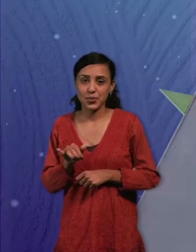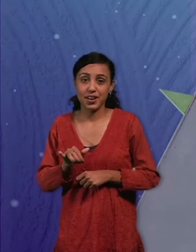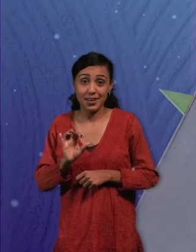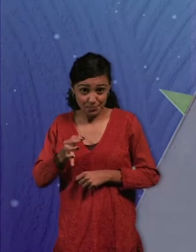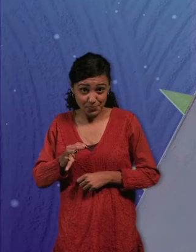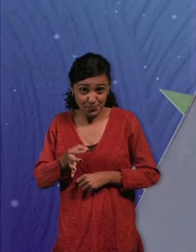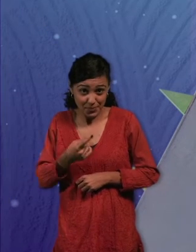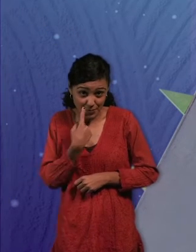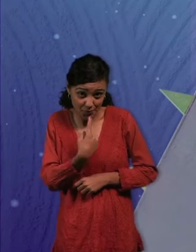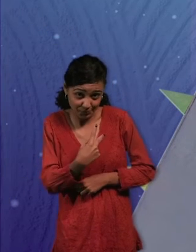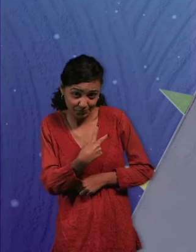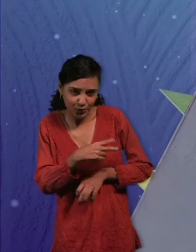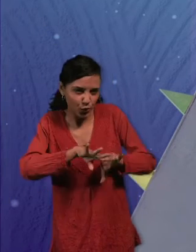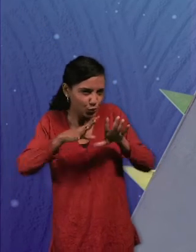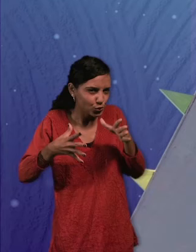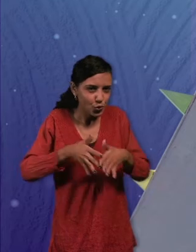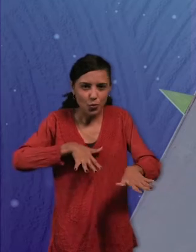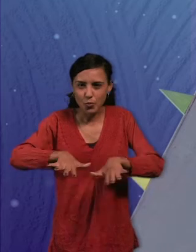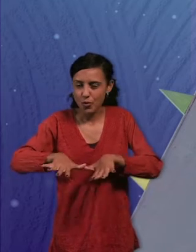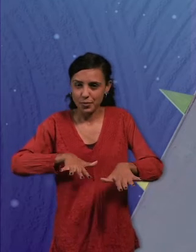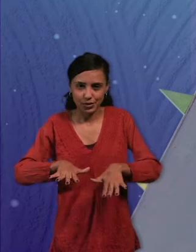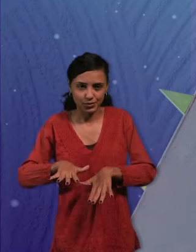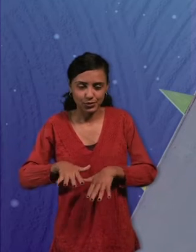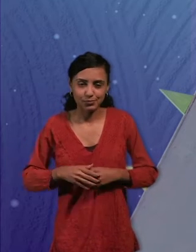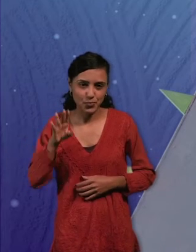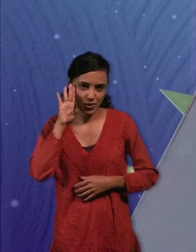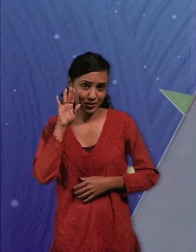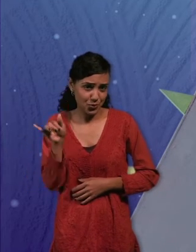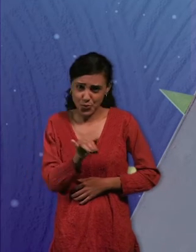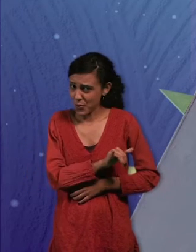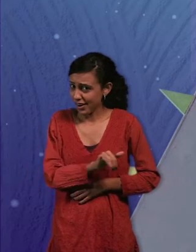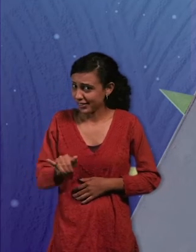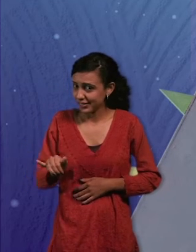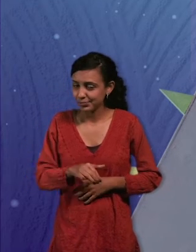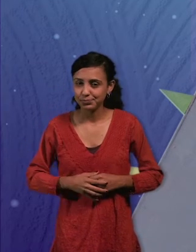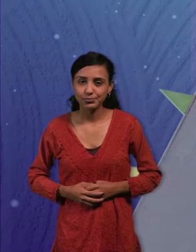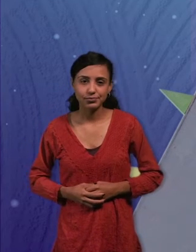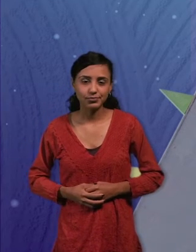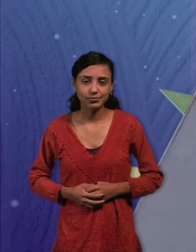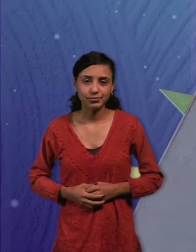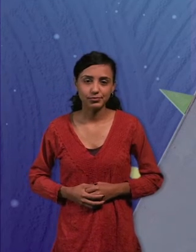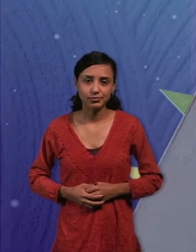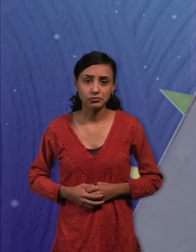ocurre con todos los movimientos en animación. Todos los movimientos, ya sea un volteado de cabeza,